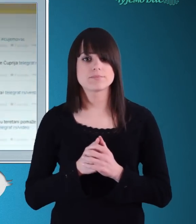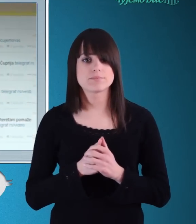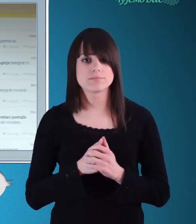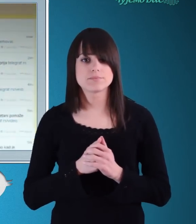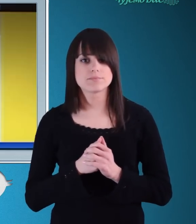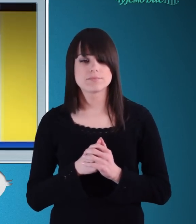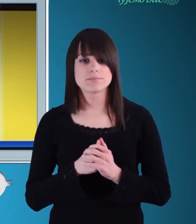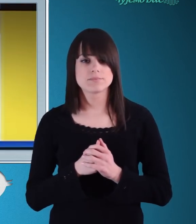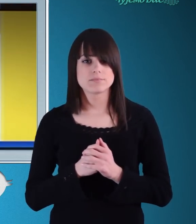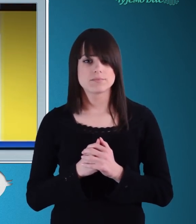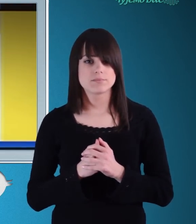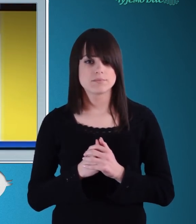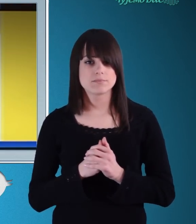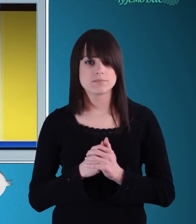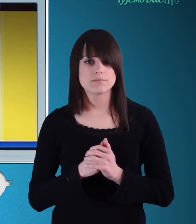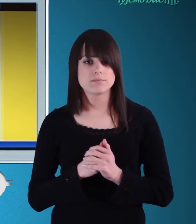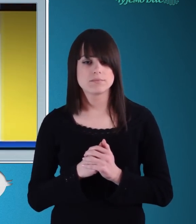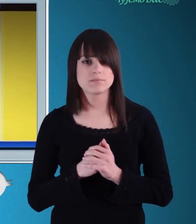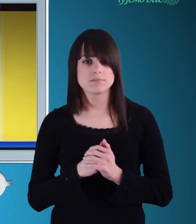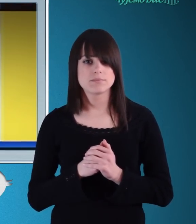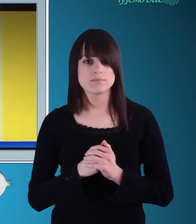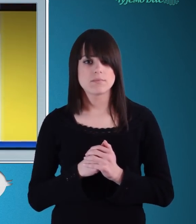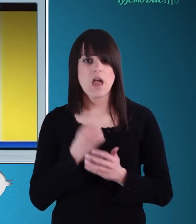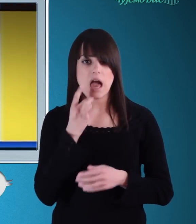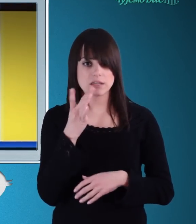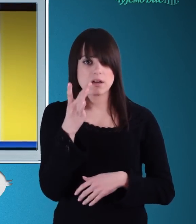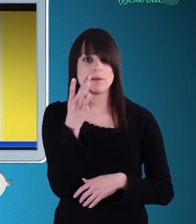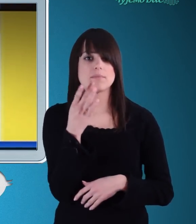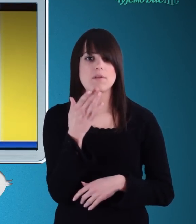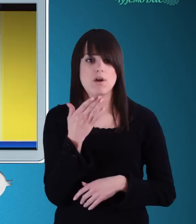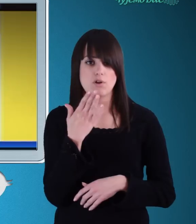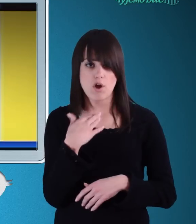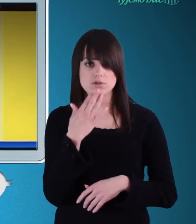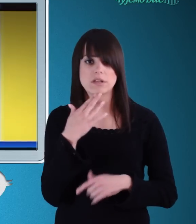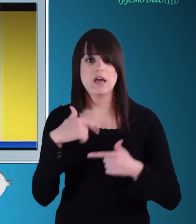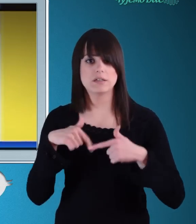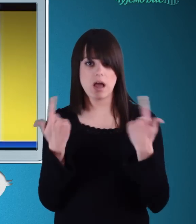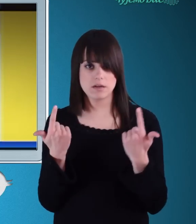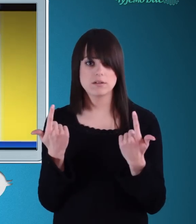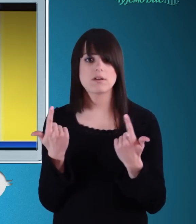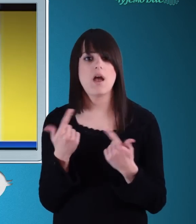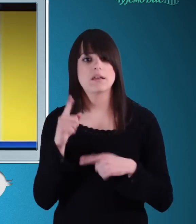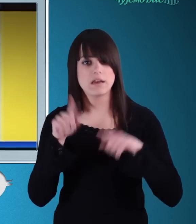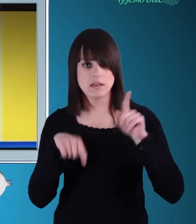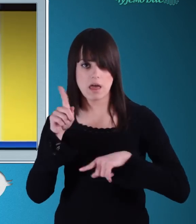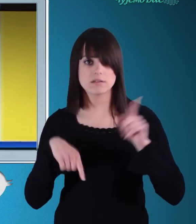Kada želite javnost konkretno da obavestite o prestojećoj konferenciji možda konkretne medije,